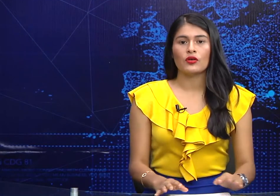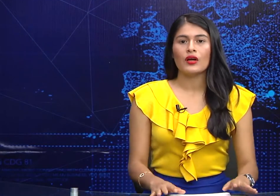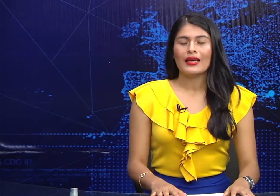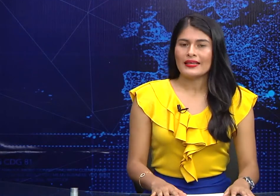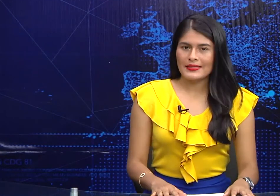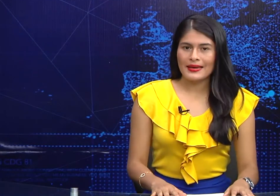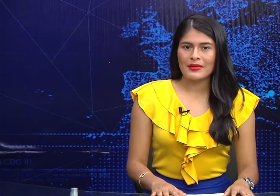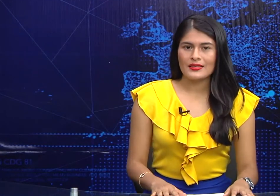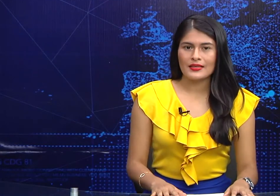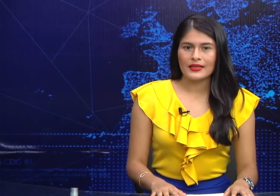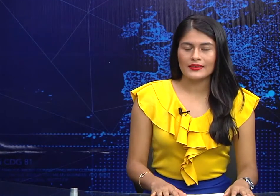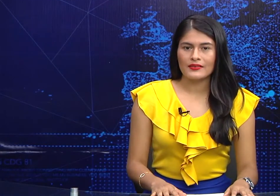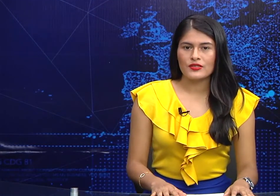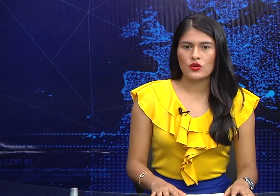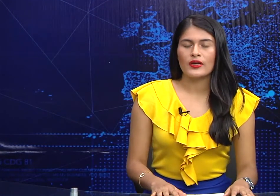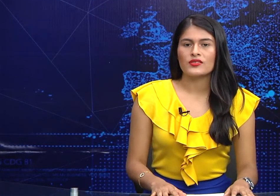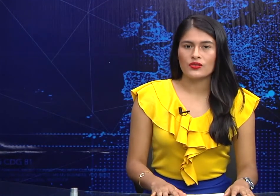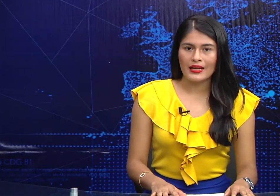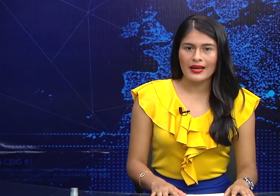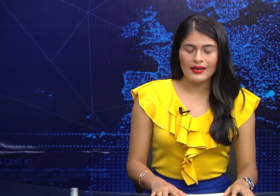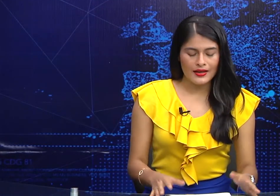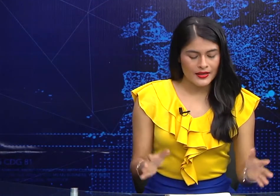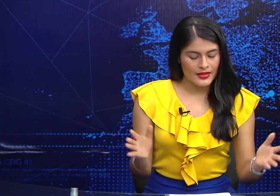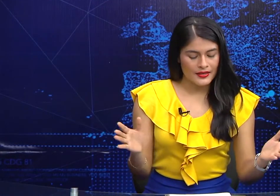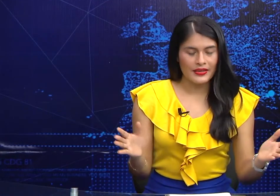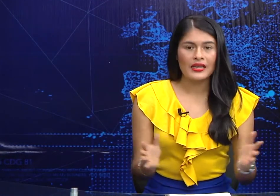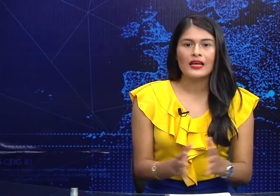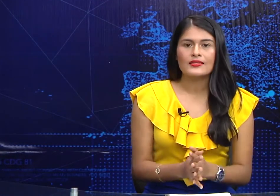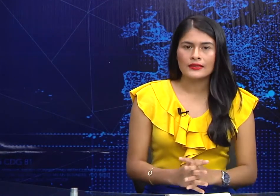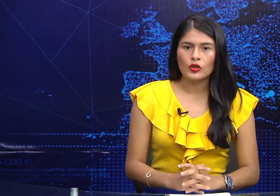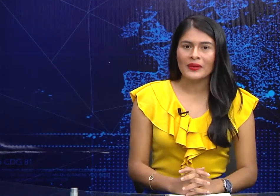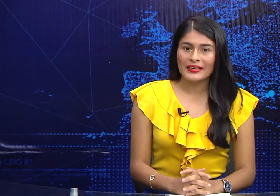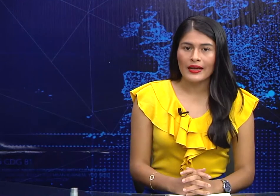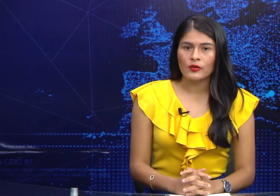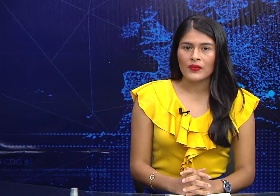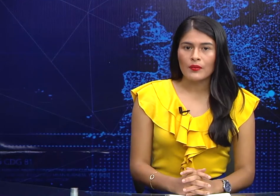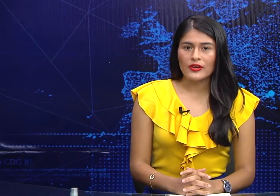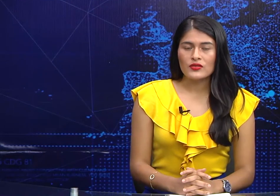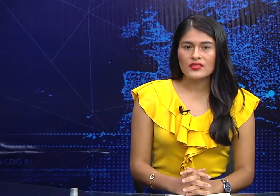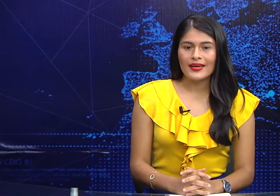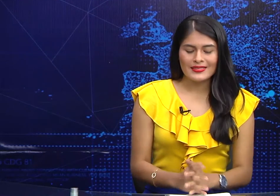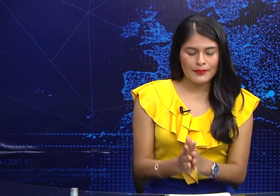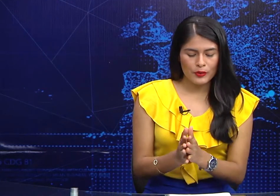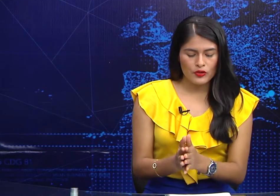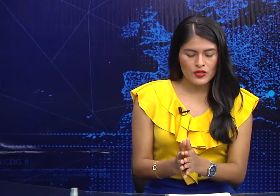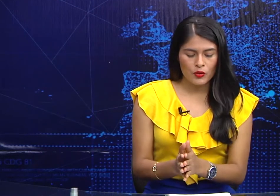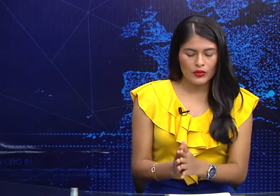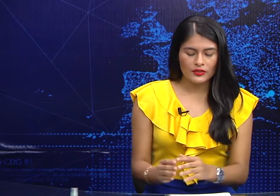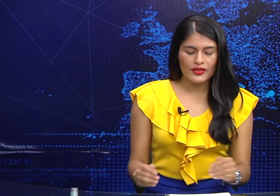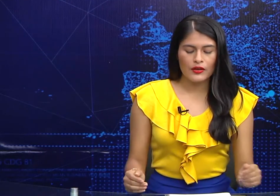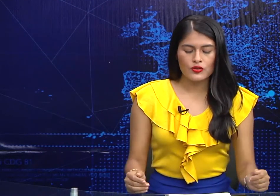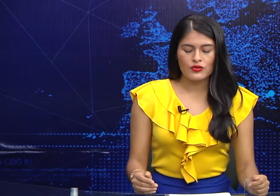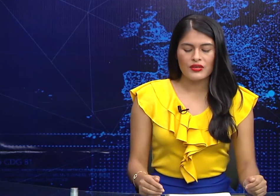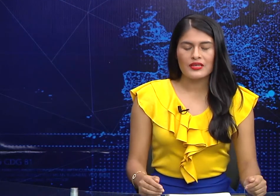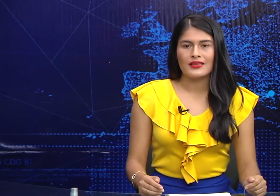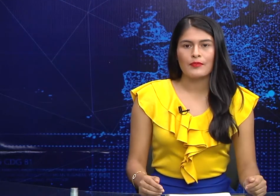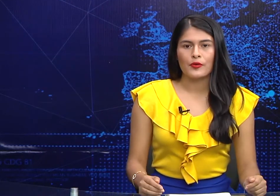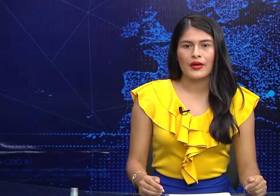de la televisión nacional y a nivel centroamericano. Por eso es que este próximo 4 de agosto inicia el programa